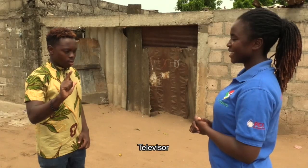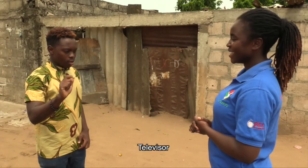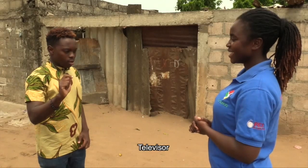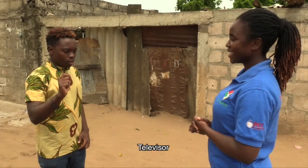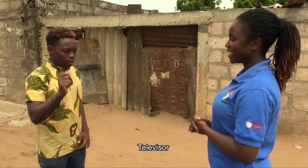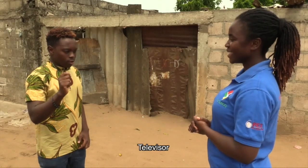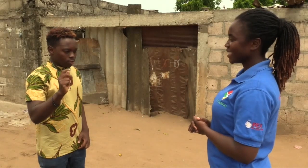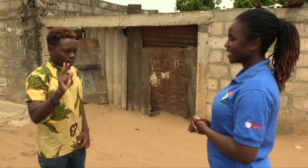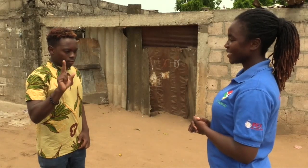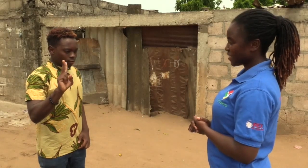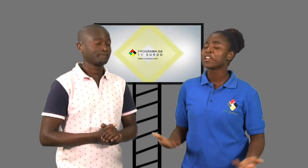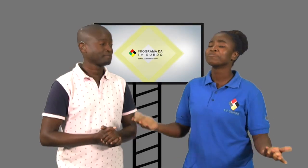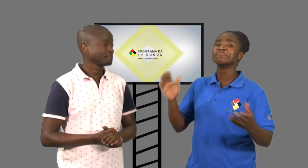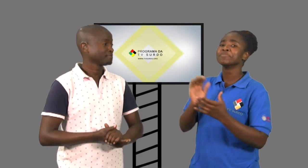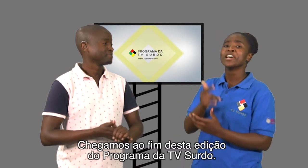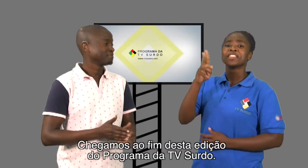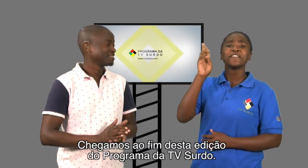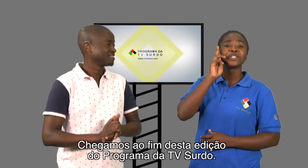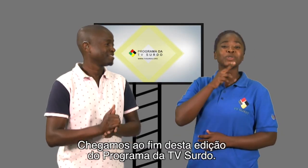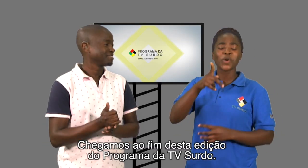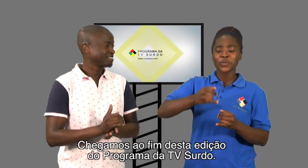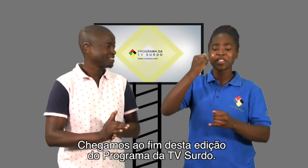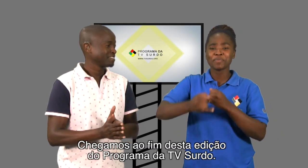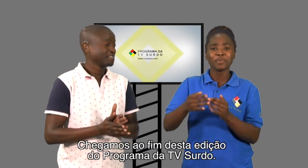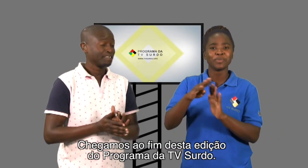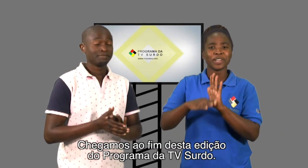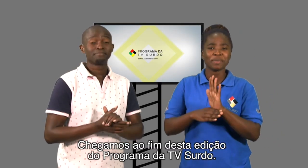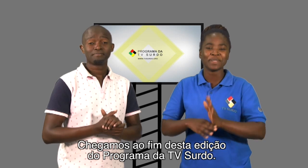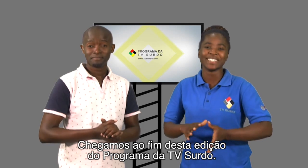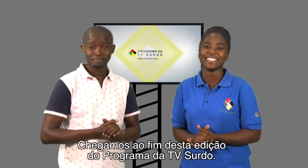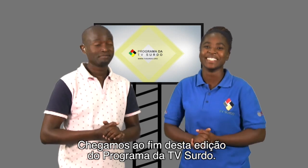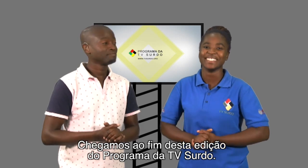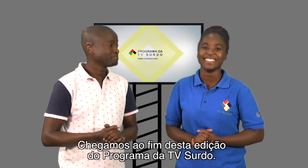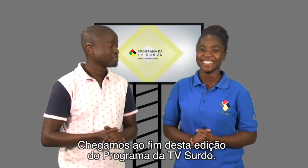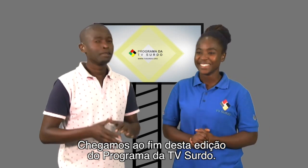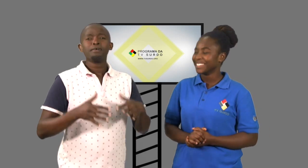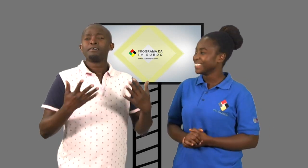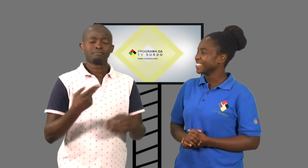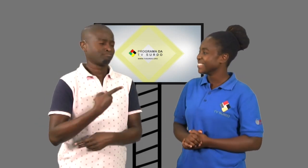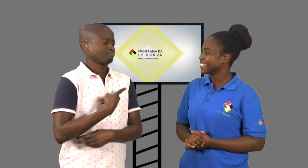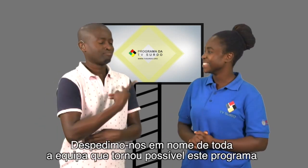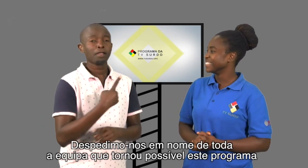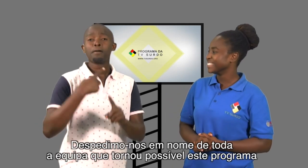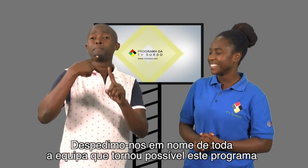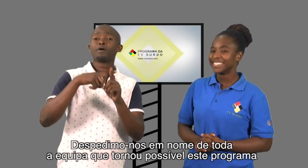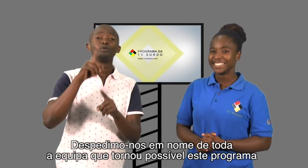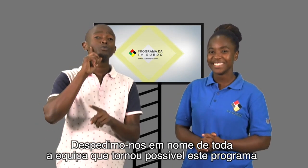televisor chegamos ao fim desta edição do programa da TV Surdo